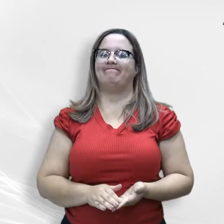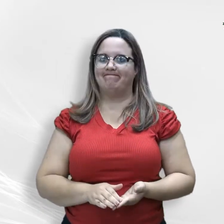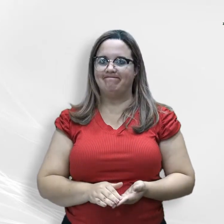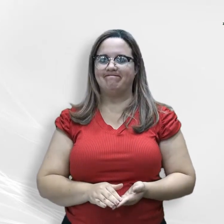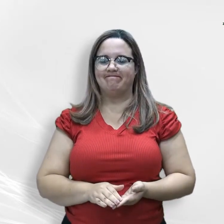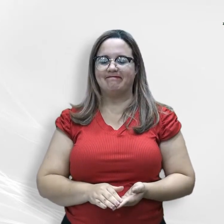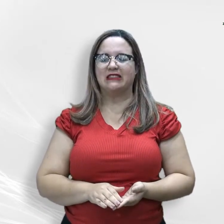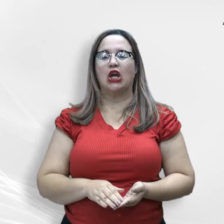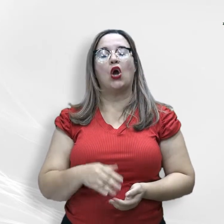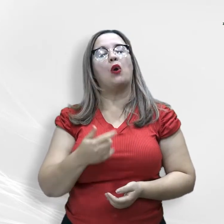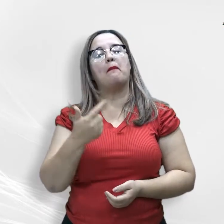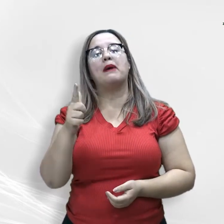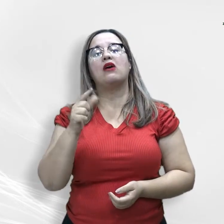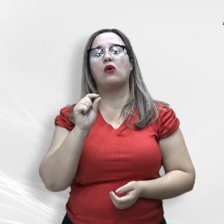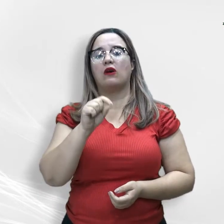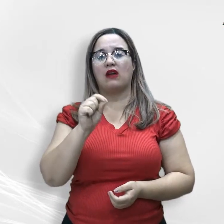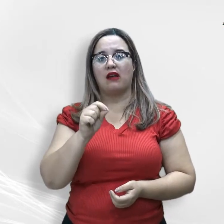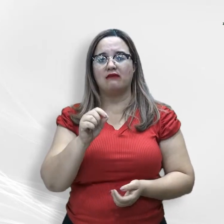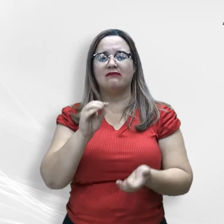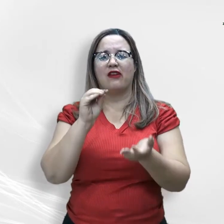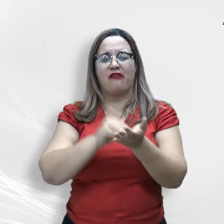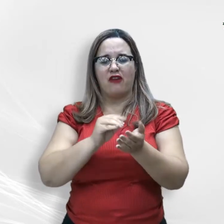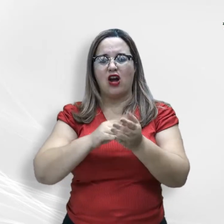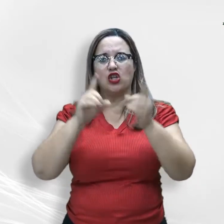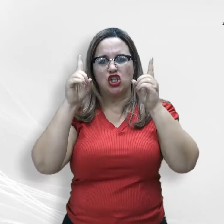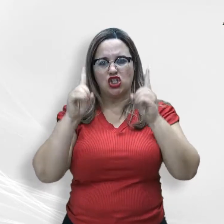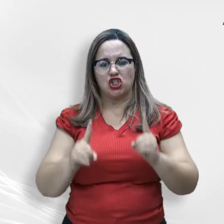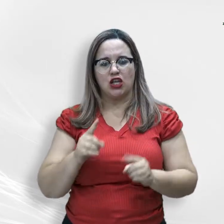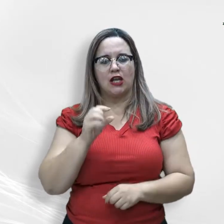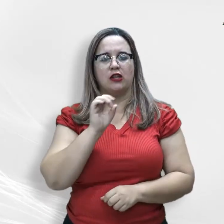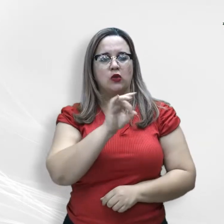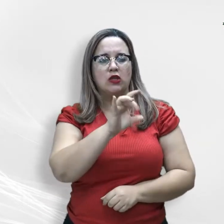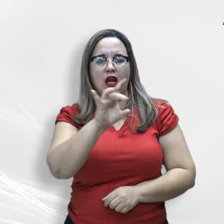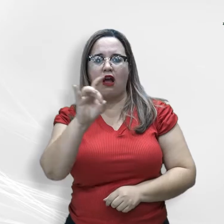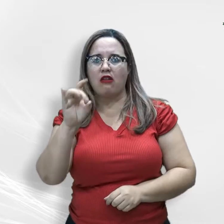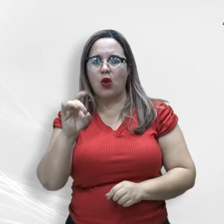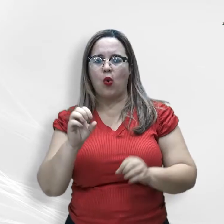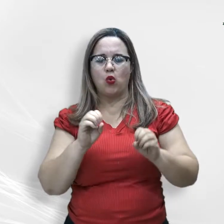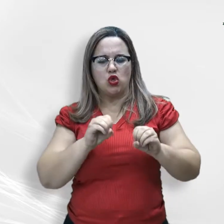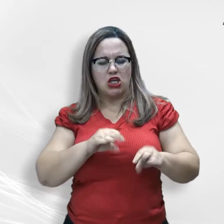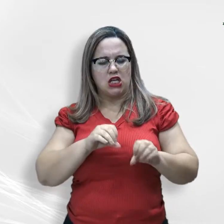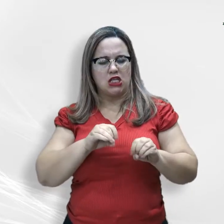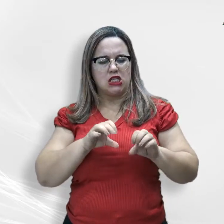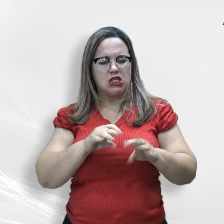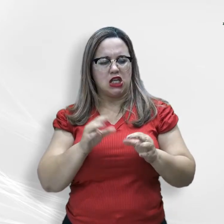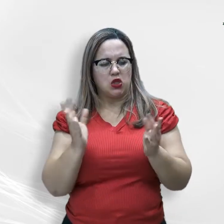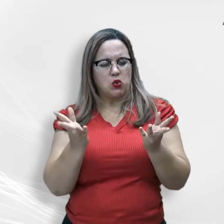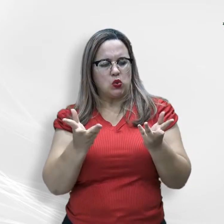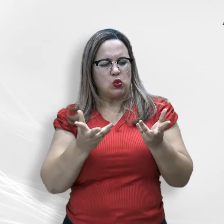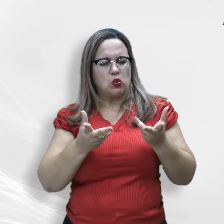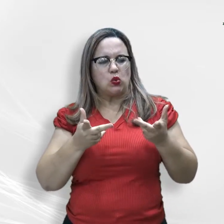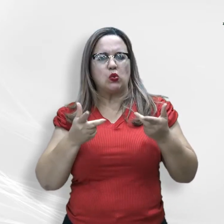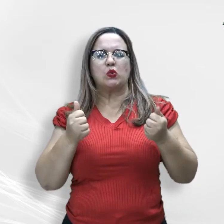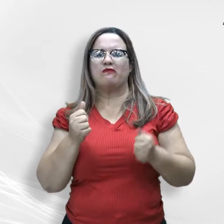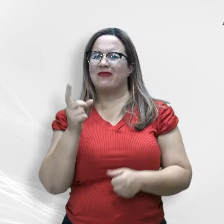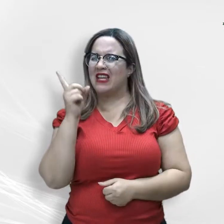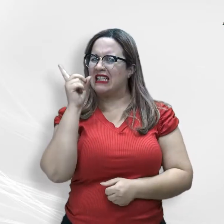deduzir, outro sim, a violação ao direito constitucional à educação de qualidade, dificultando a igualdade de acesso e